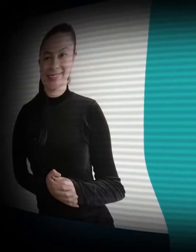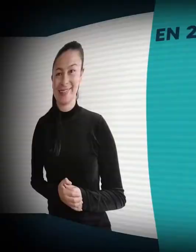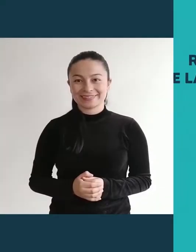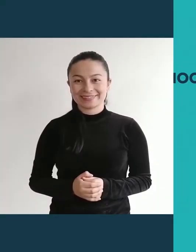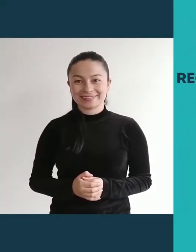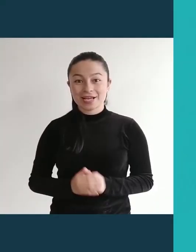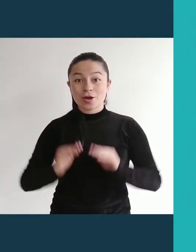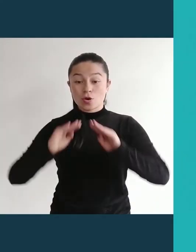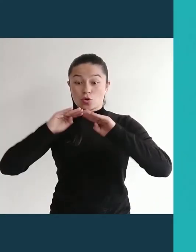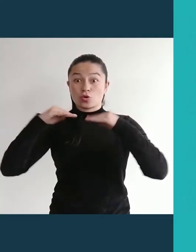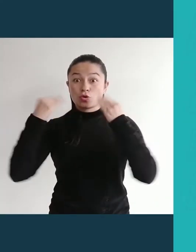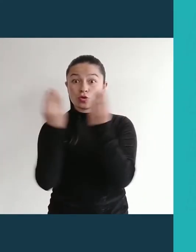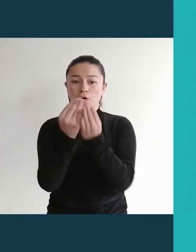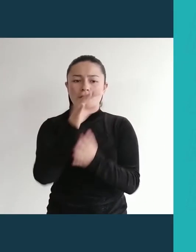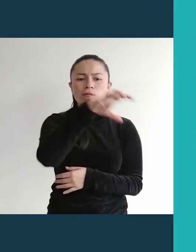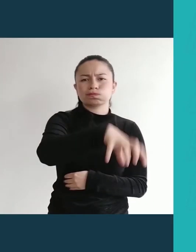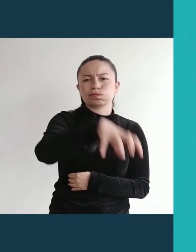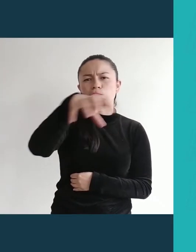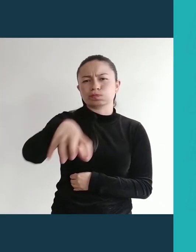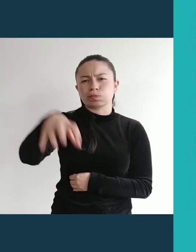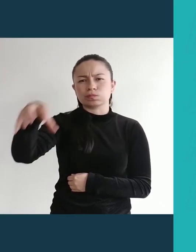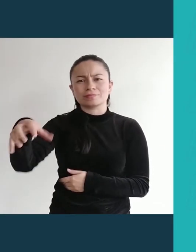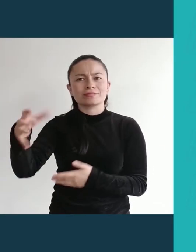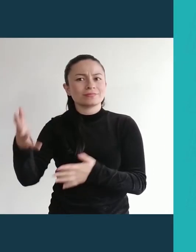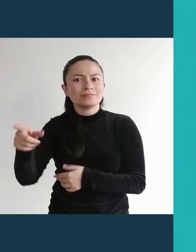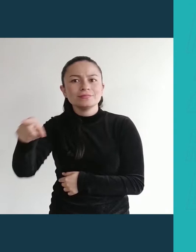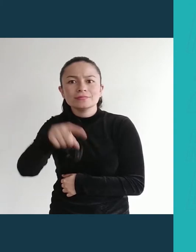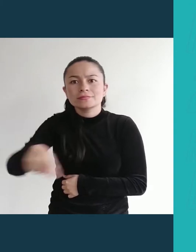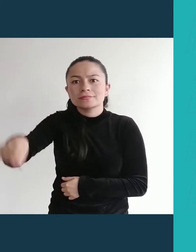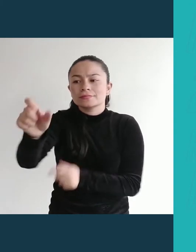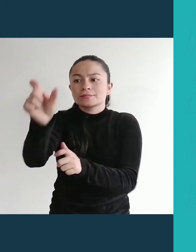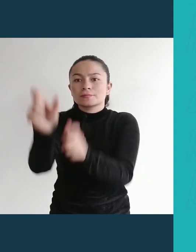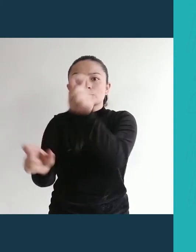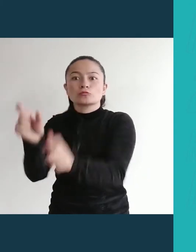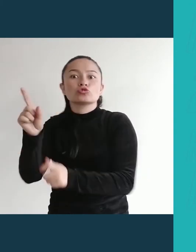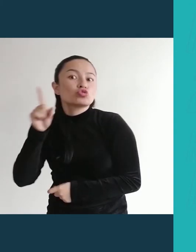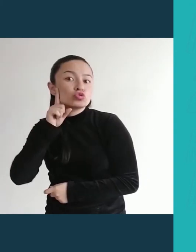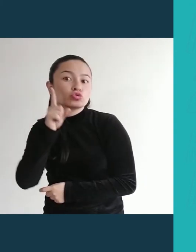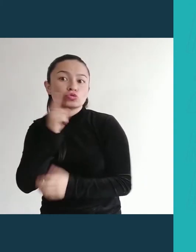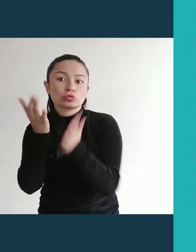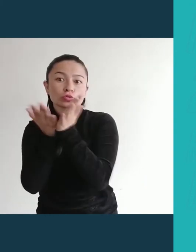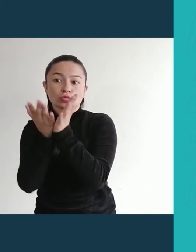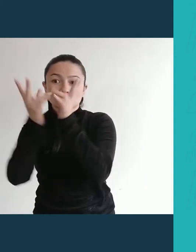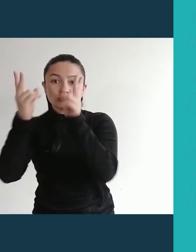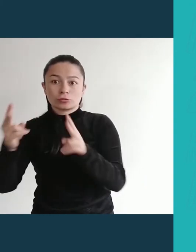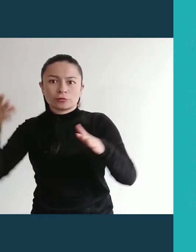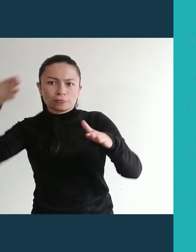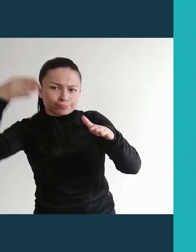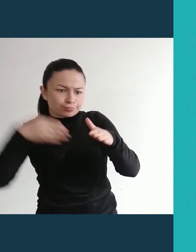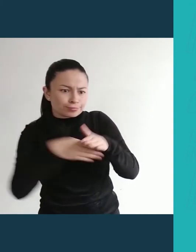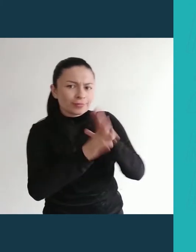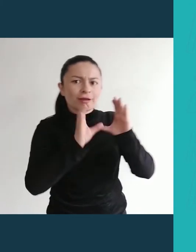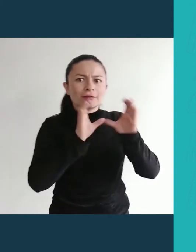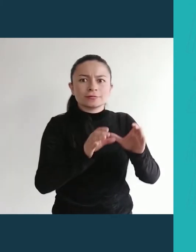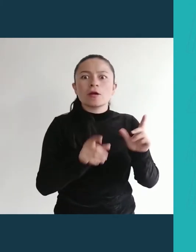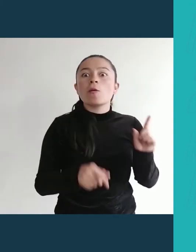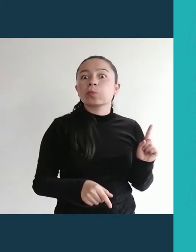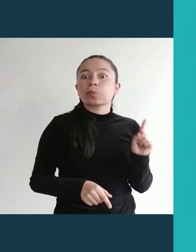Escuelas inclusivas con servicio de interpretación y modelos